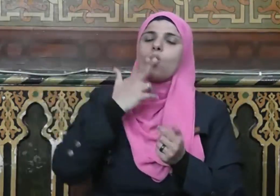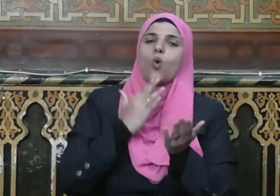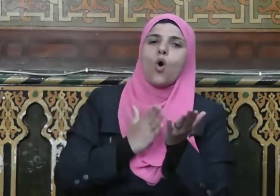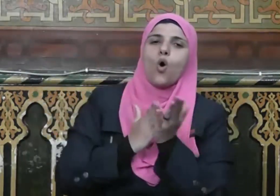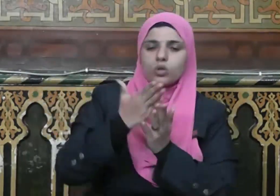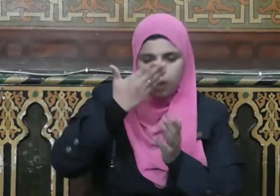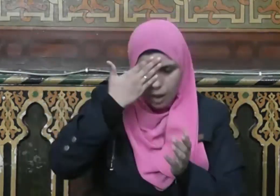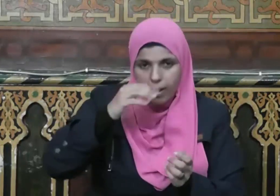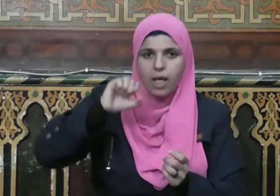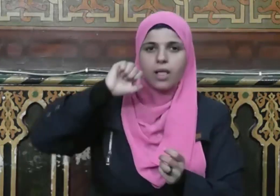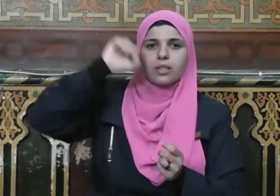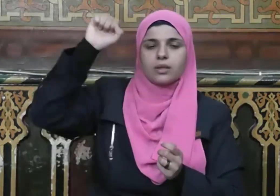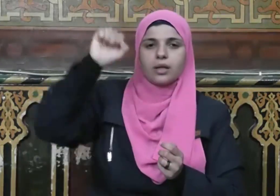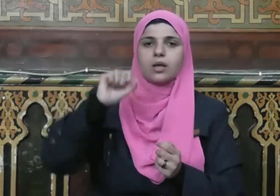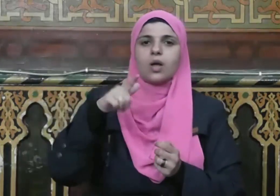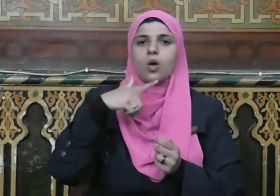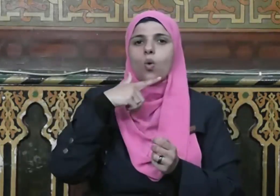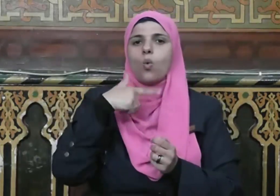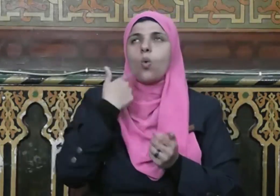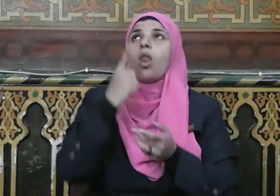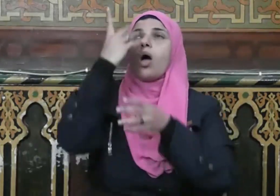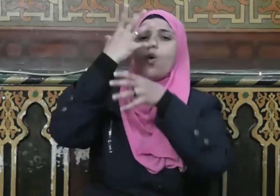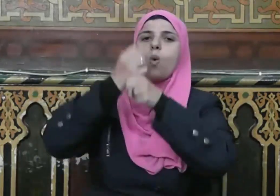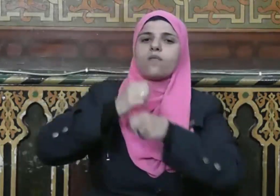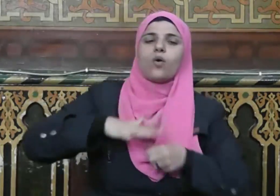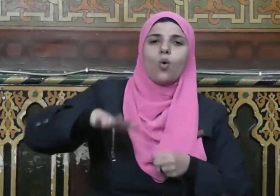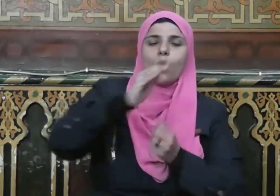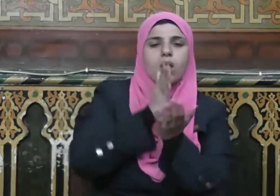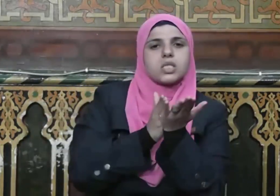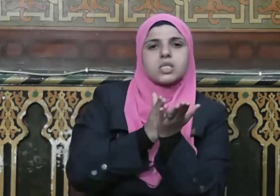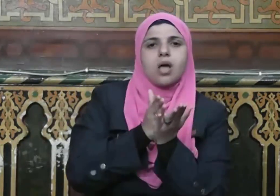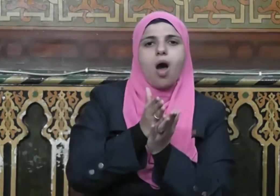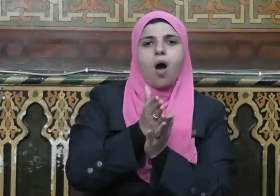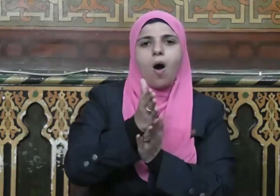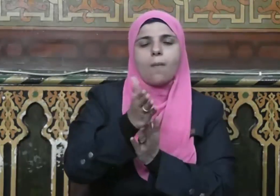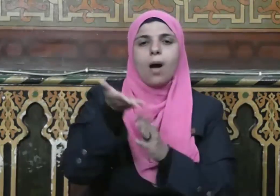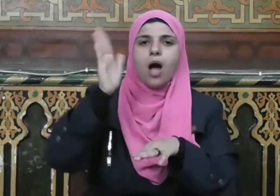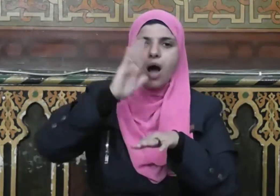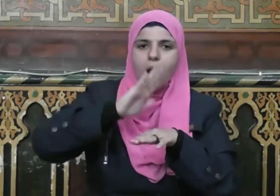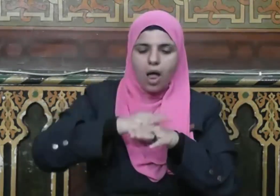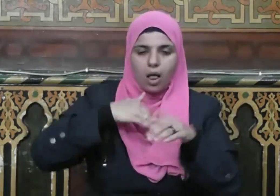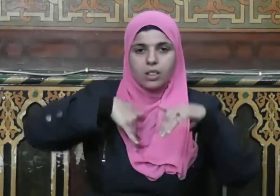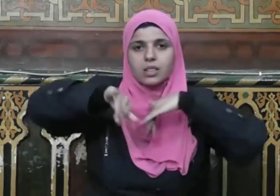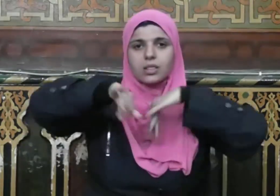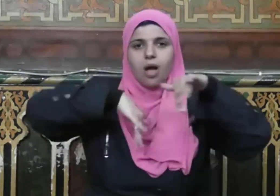عبادتك وفقنا لاستقامة على طريق الطاعة